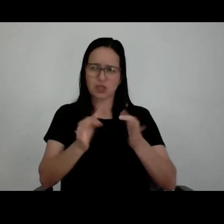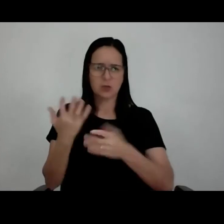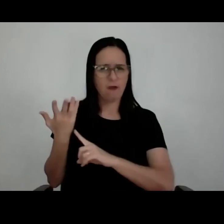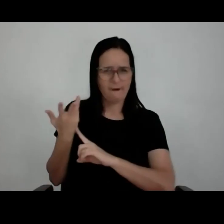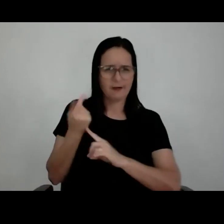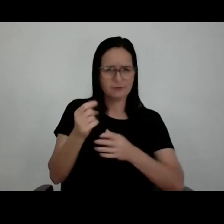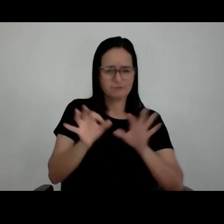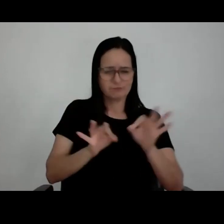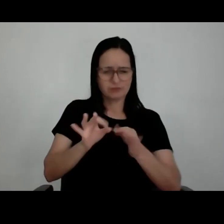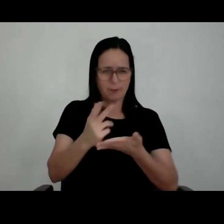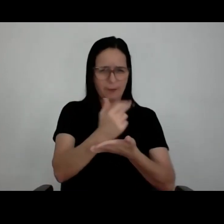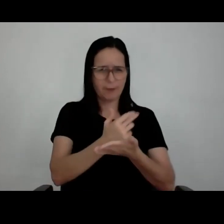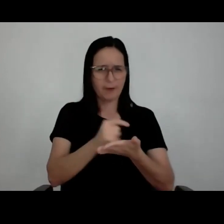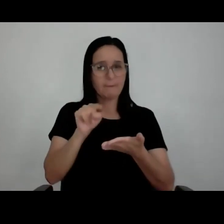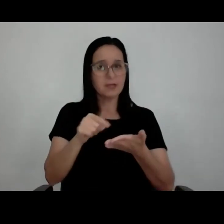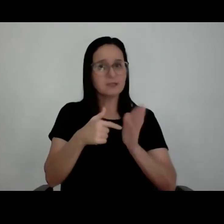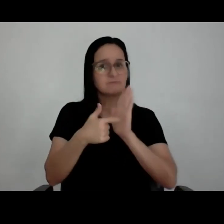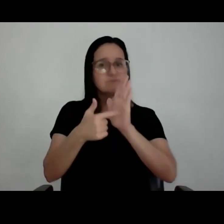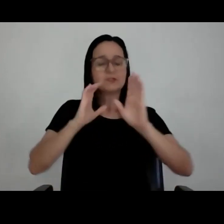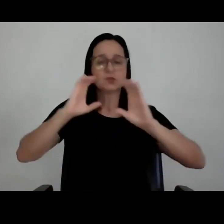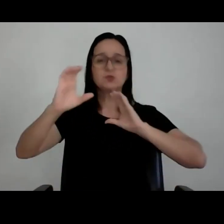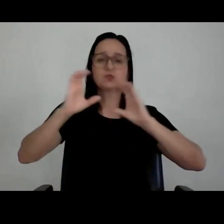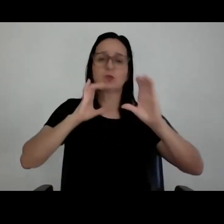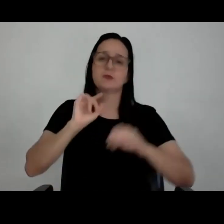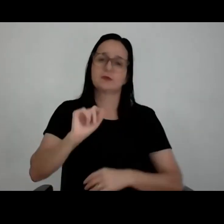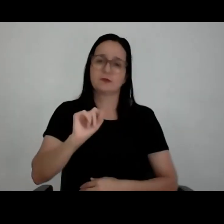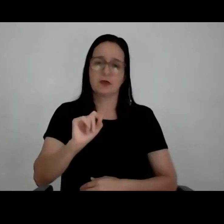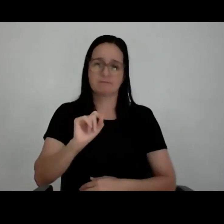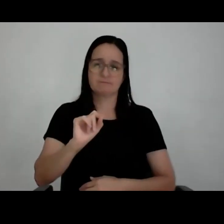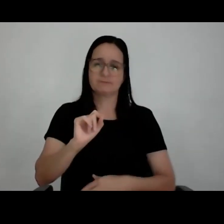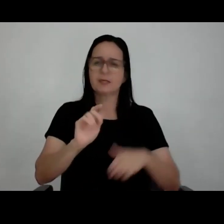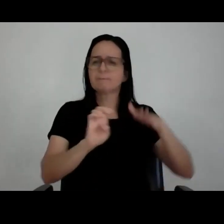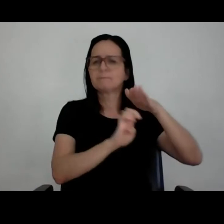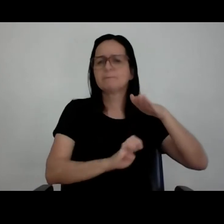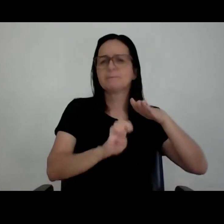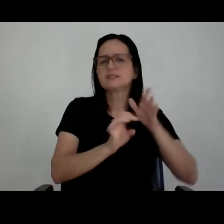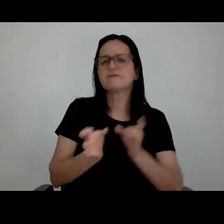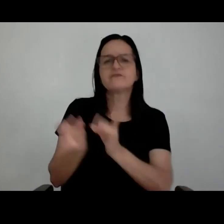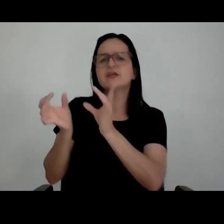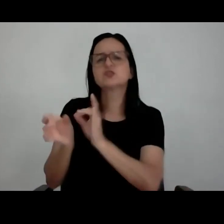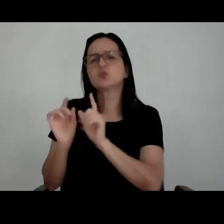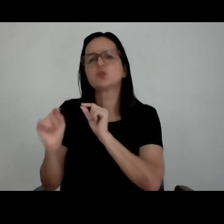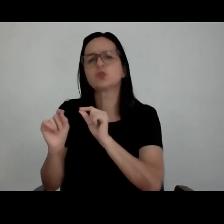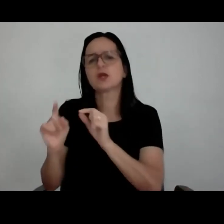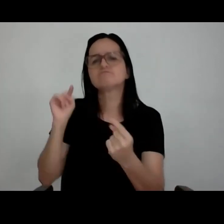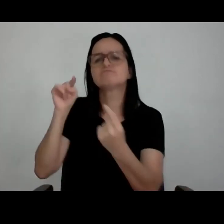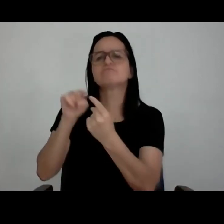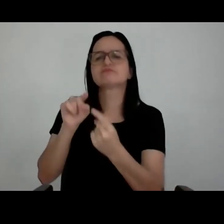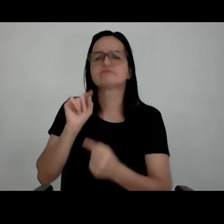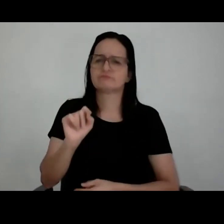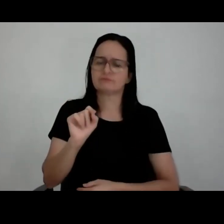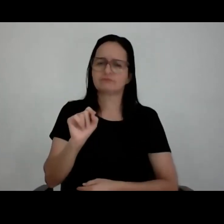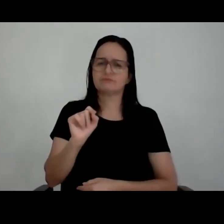na comunicação dele. O que essa empresa é? O que ela diz? O ela vende? Qual é o produto dela? Qual é o público-alvo? Que elementos? Que